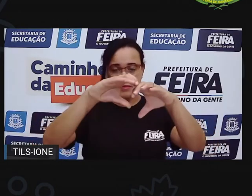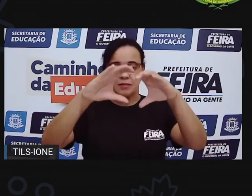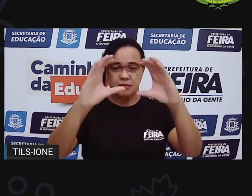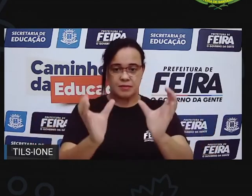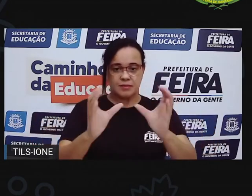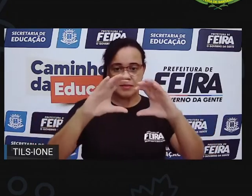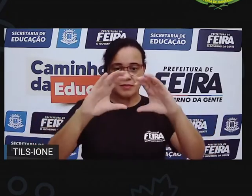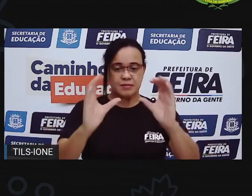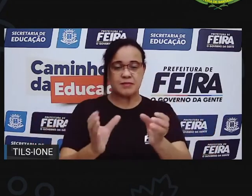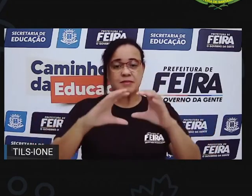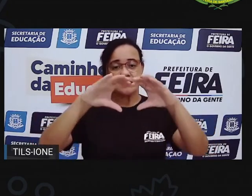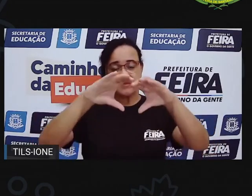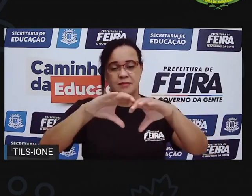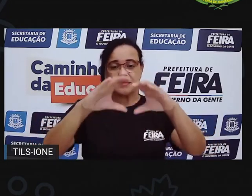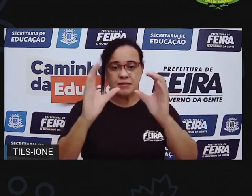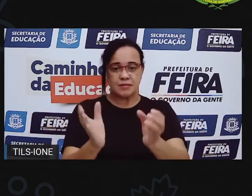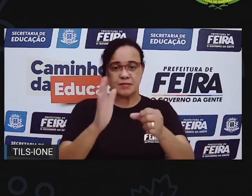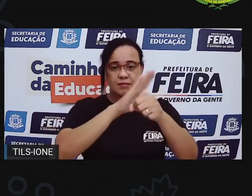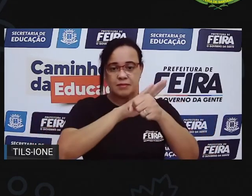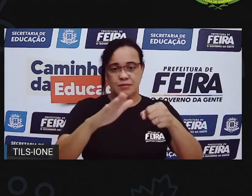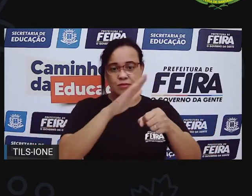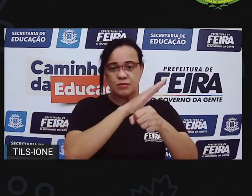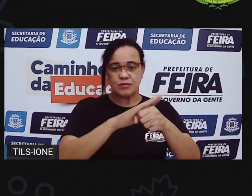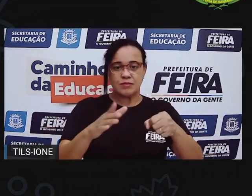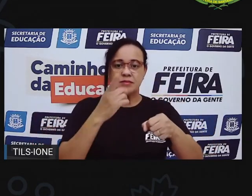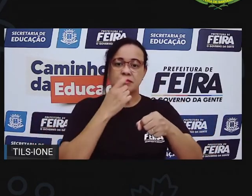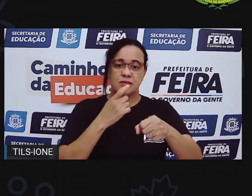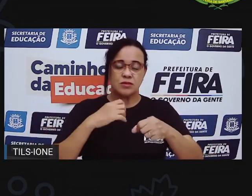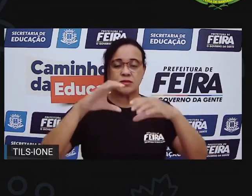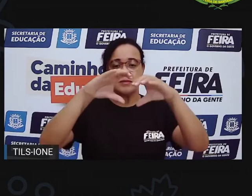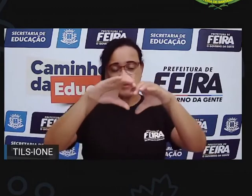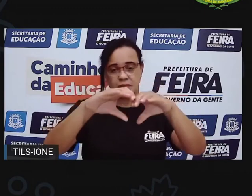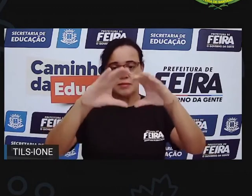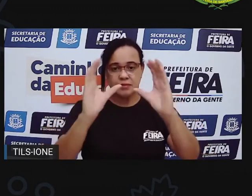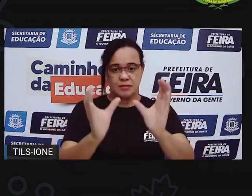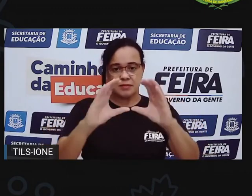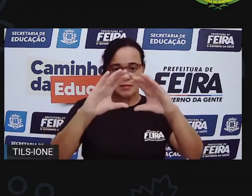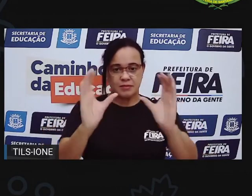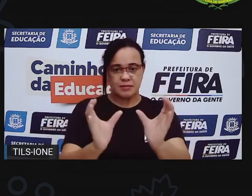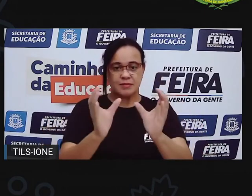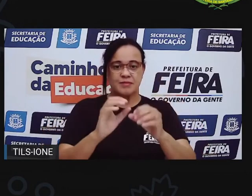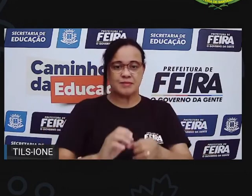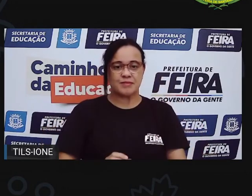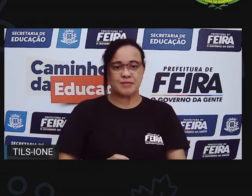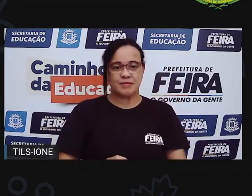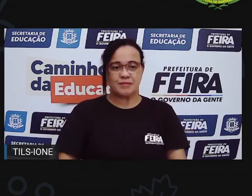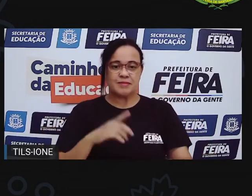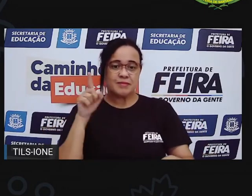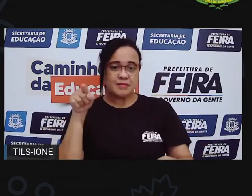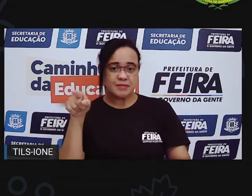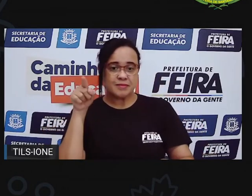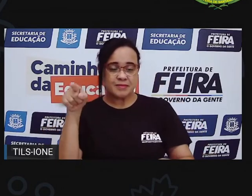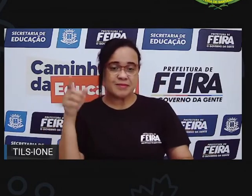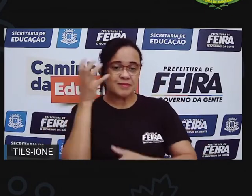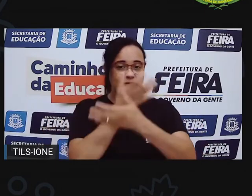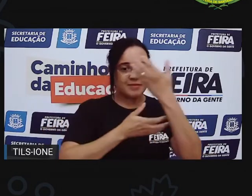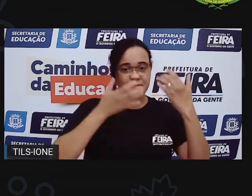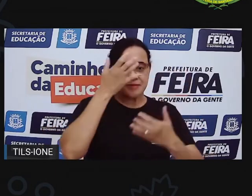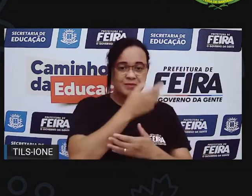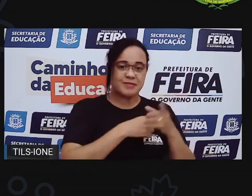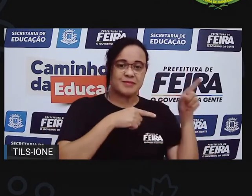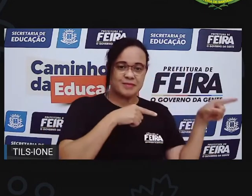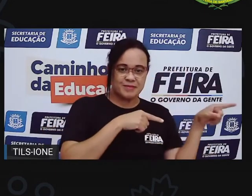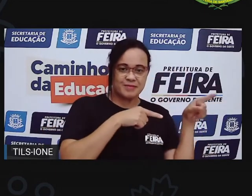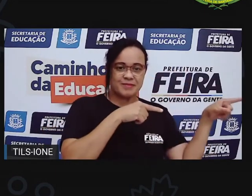caqui. Caqui tomate, o tomate, o caqui. Eu canto? Eu canto lá, eu